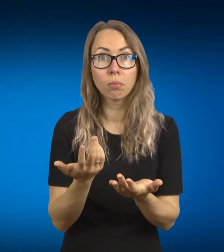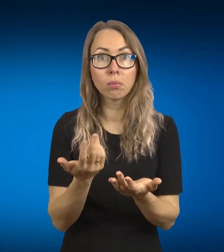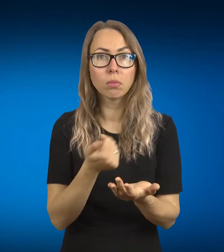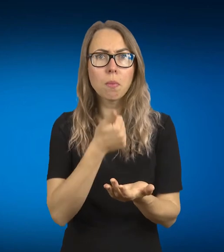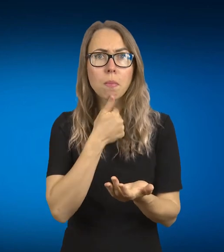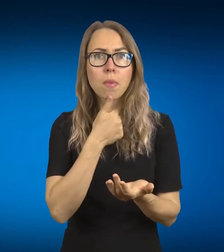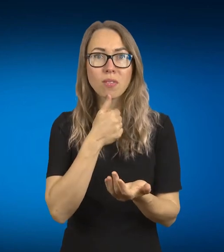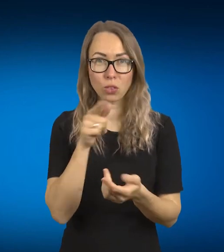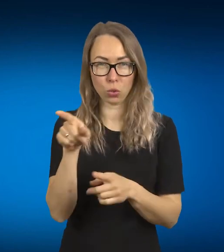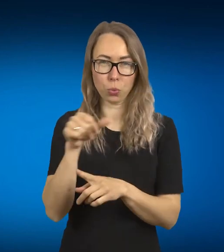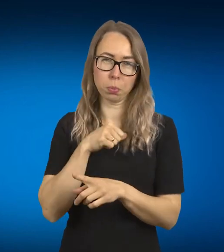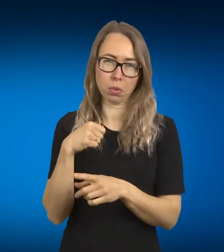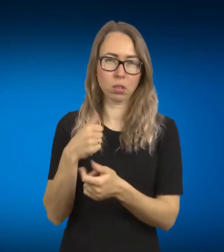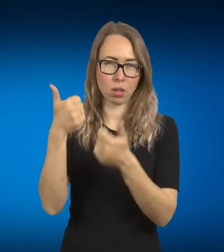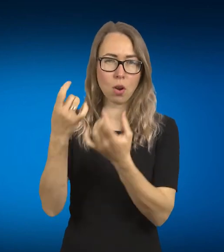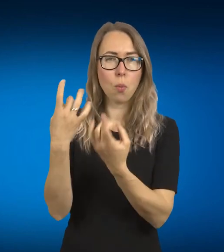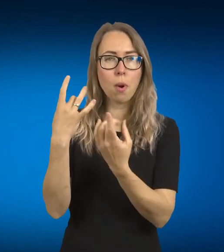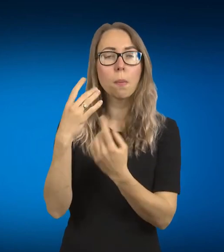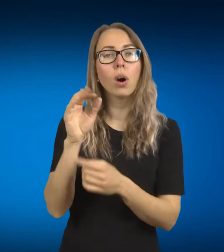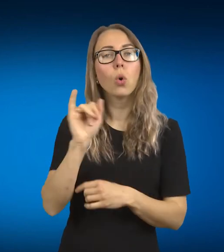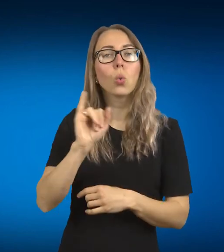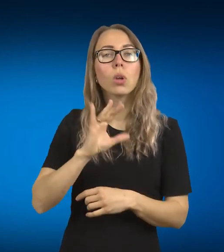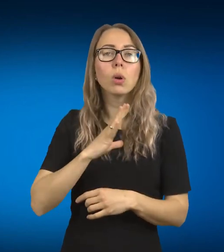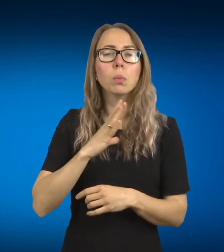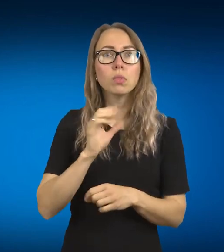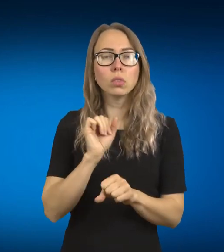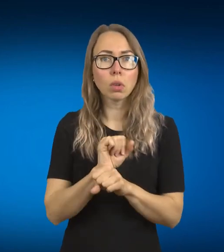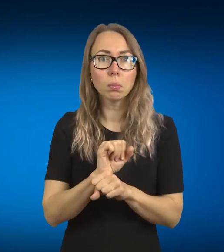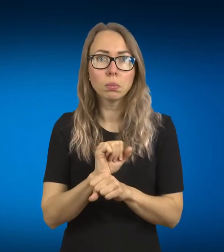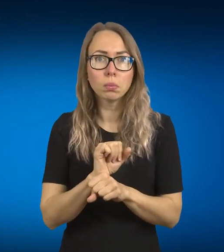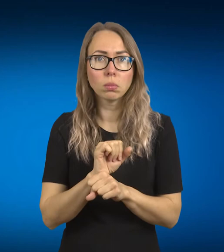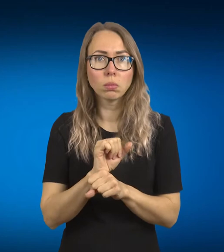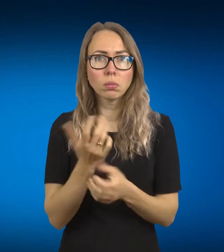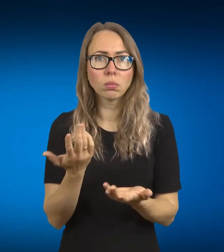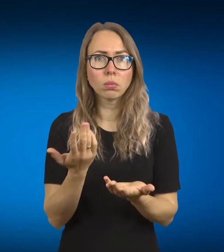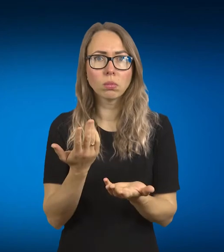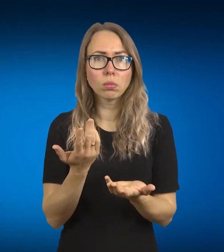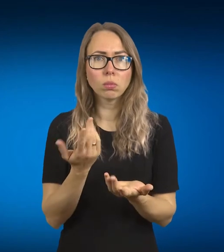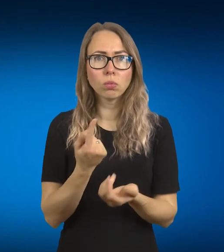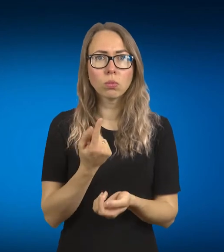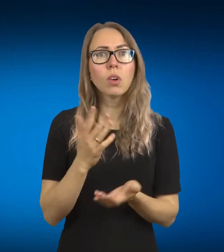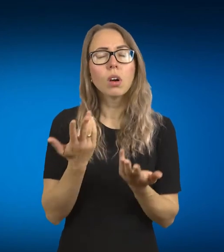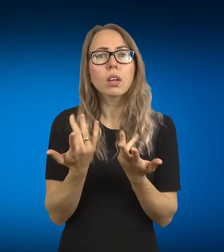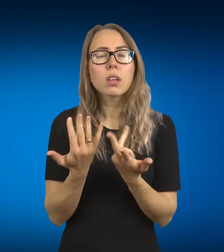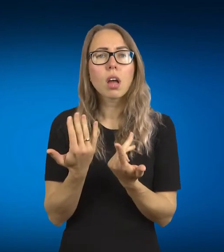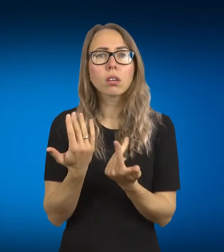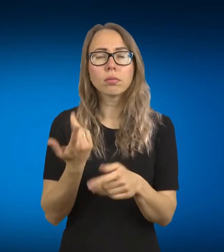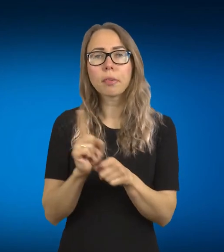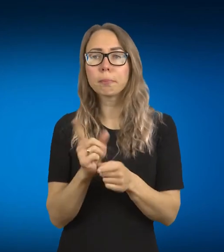tikslų laikotarpį, bet kiek laiko vyksta įėjimo į vieną iš prekybos